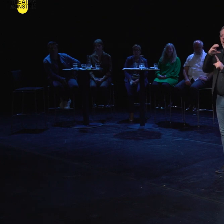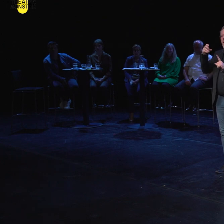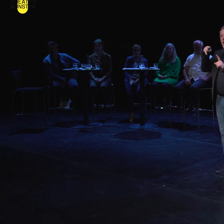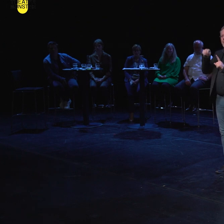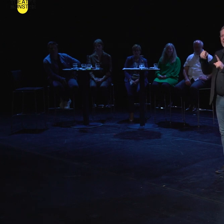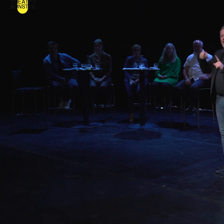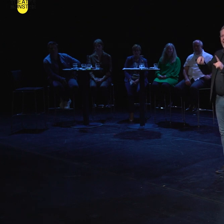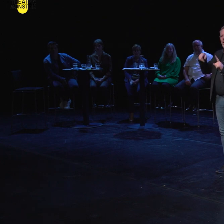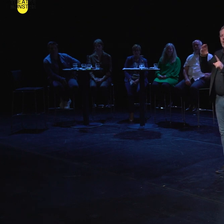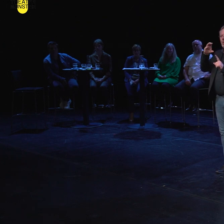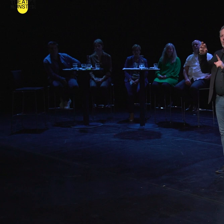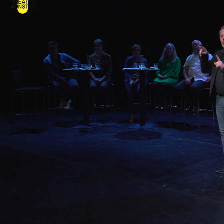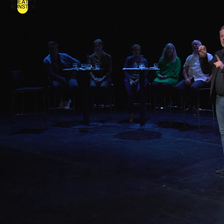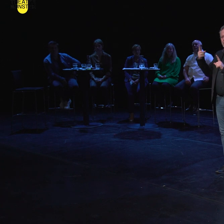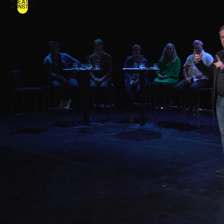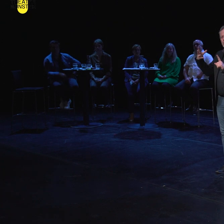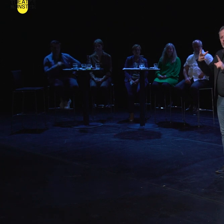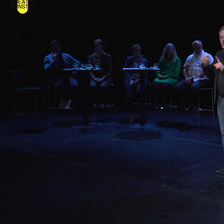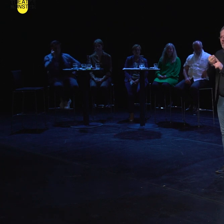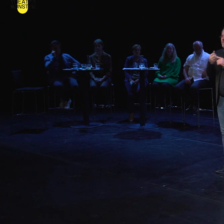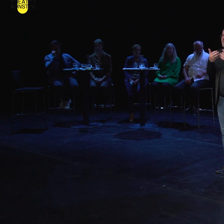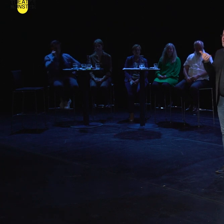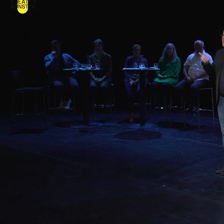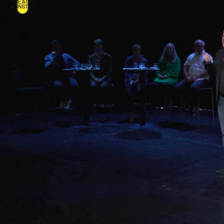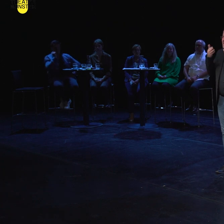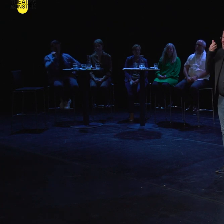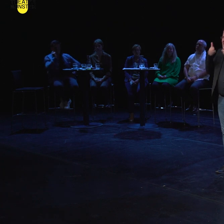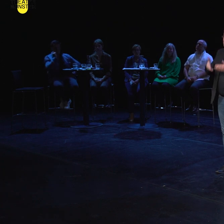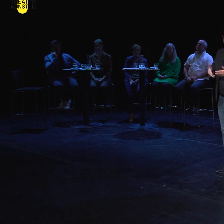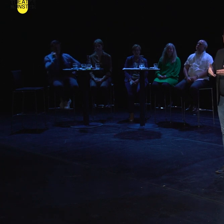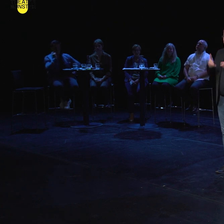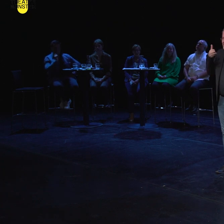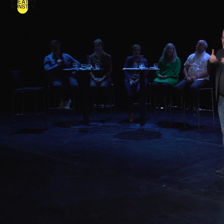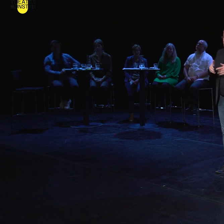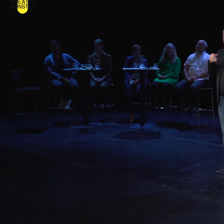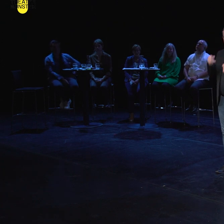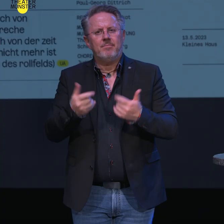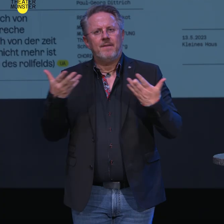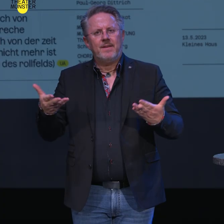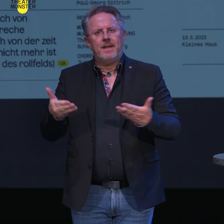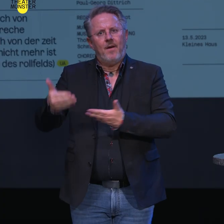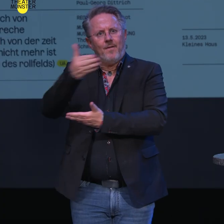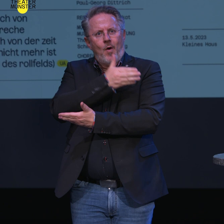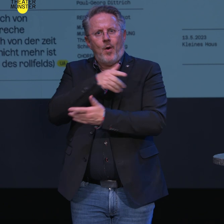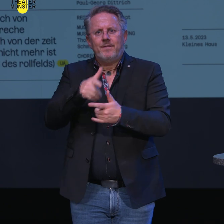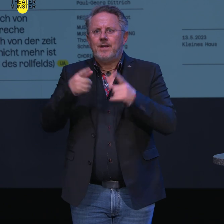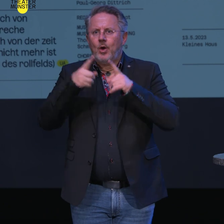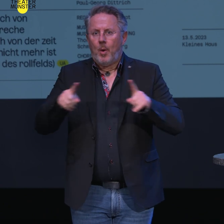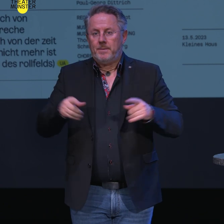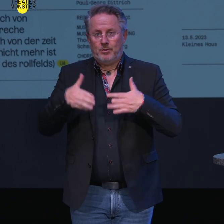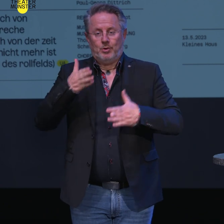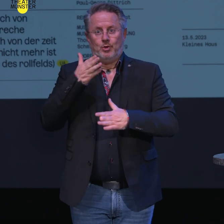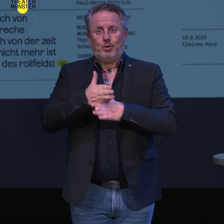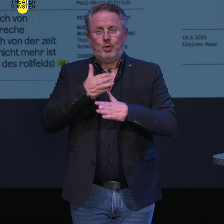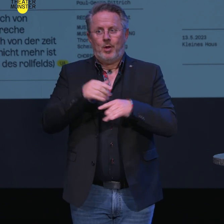und ihr Team. Sie schaffen einen Rahmen für eine intensive inhaltliche Recherche schon im Vorfeld der Komposition, sind jetzt gerade